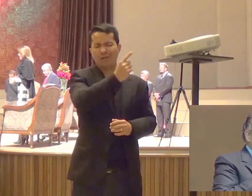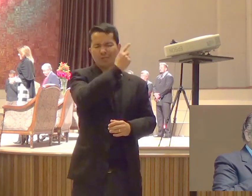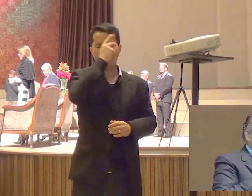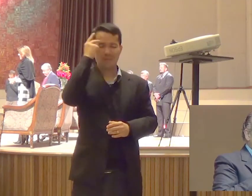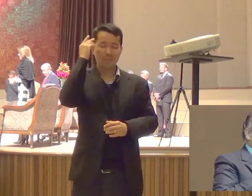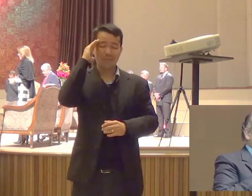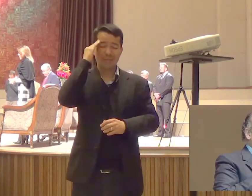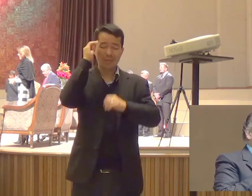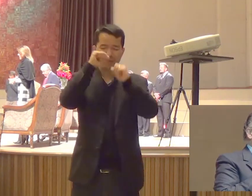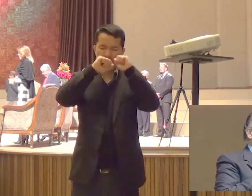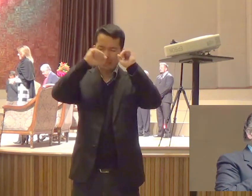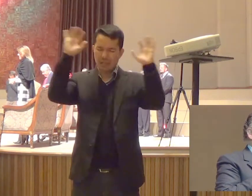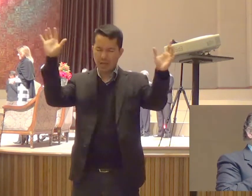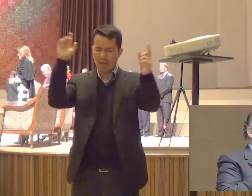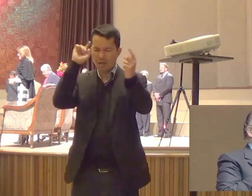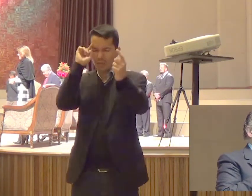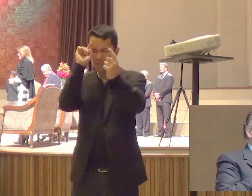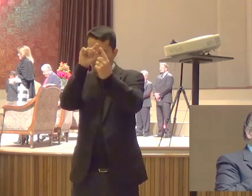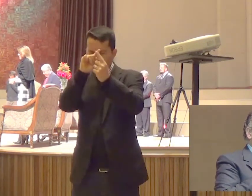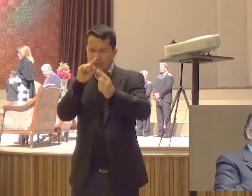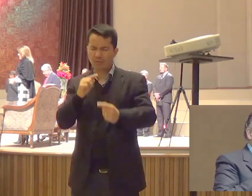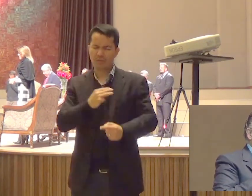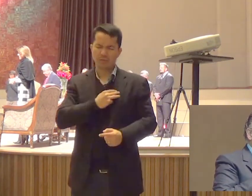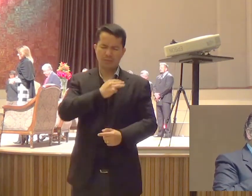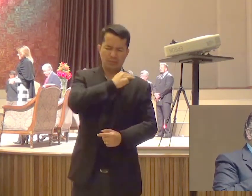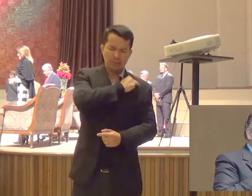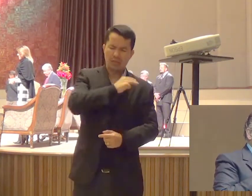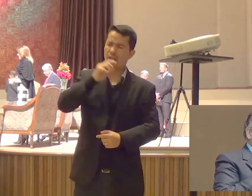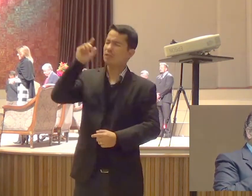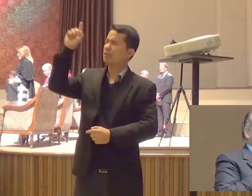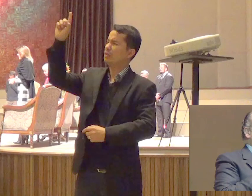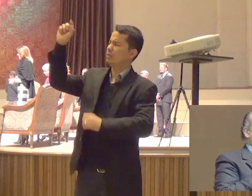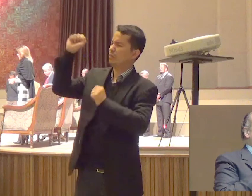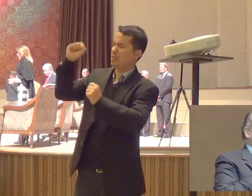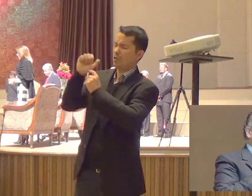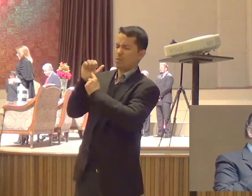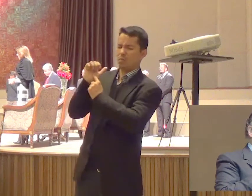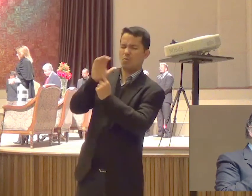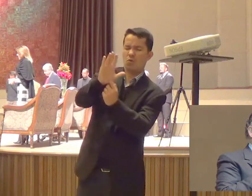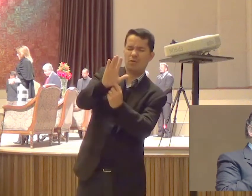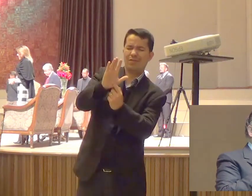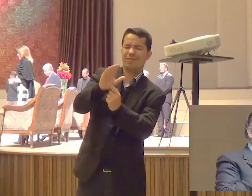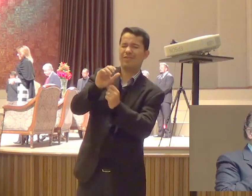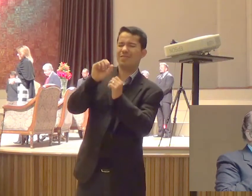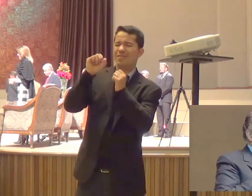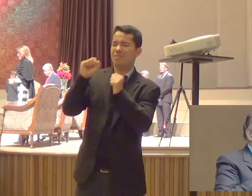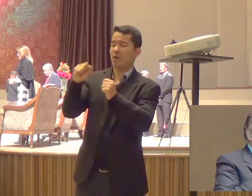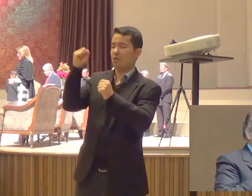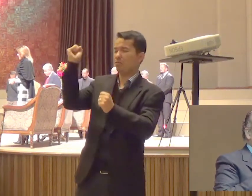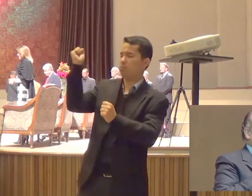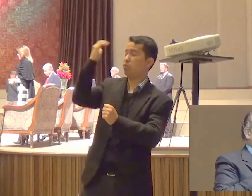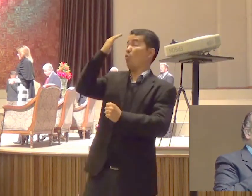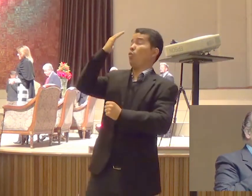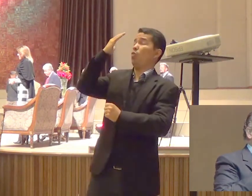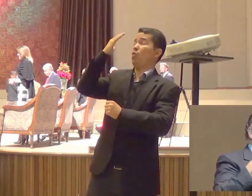Que o Senhor Revele Que o Senhor Mostre E que como Paulo Todos nós Sejamos corajosos Para dizer